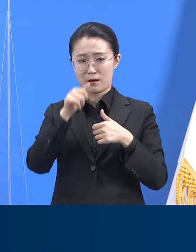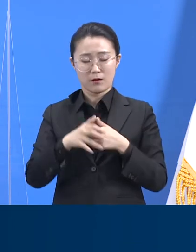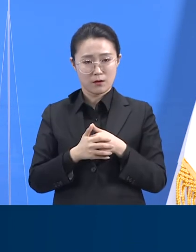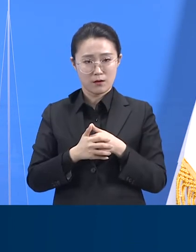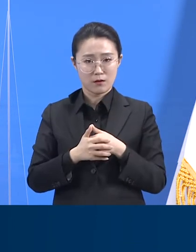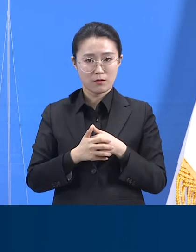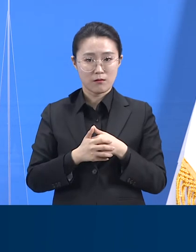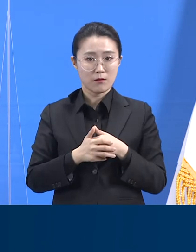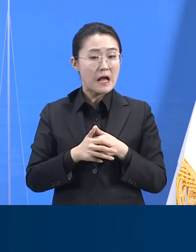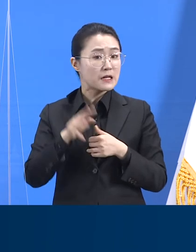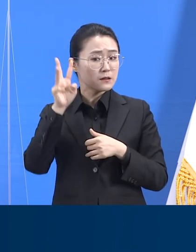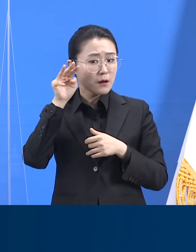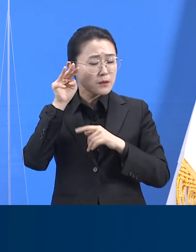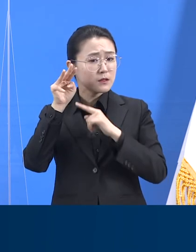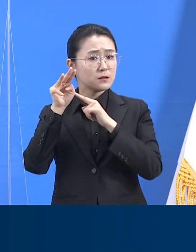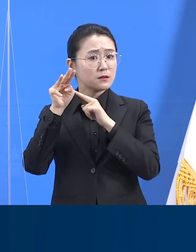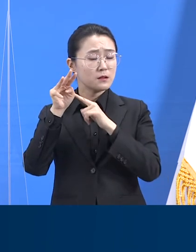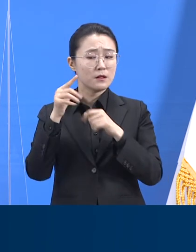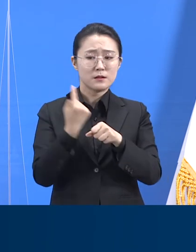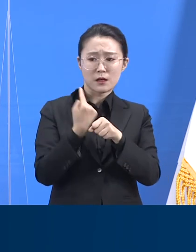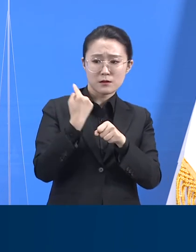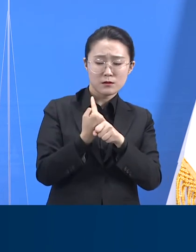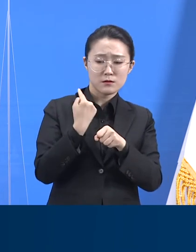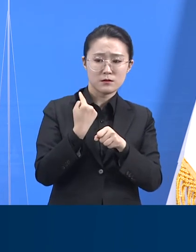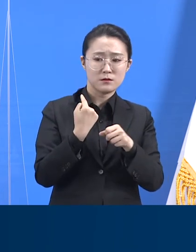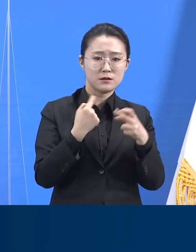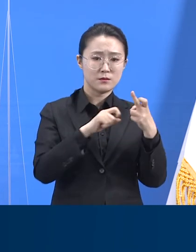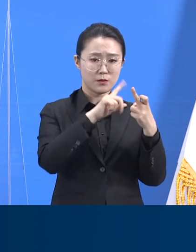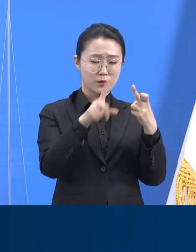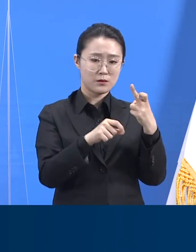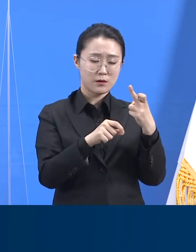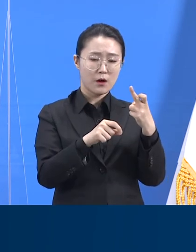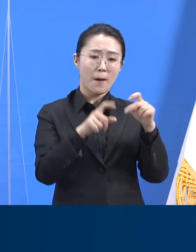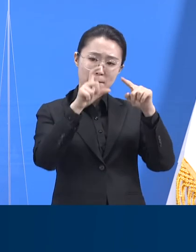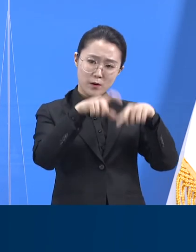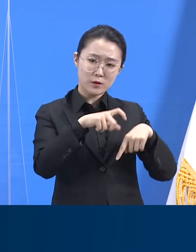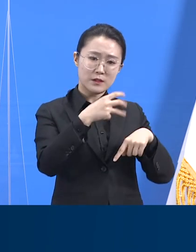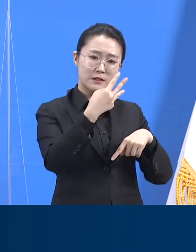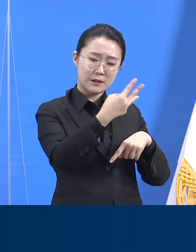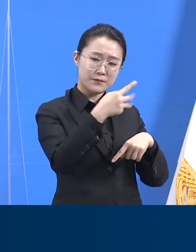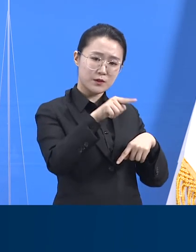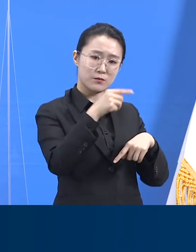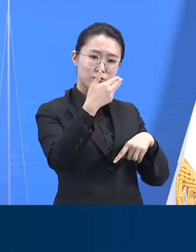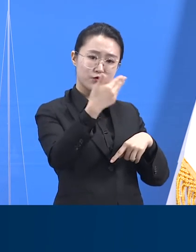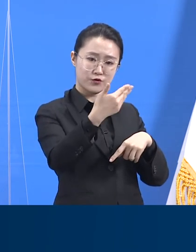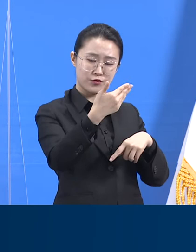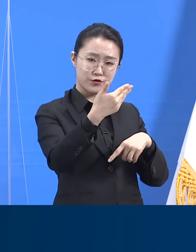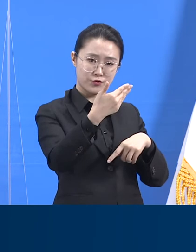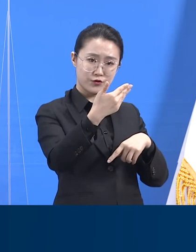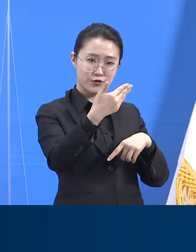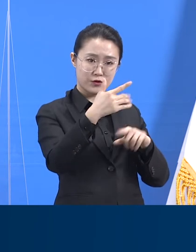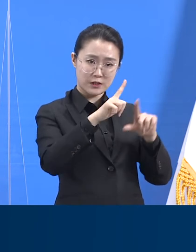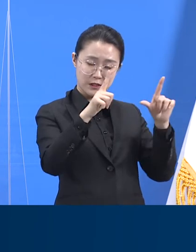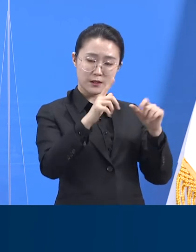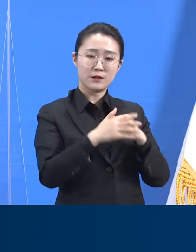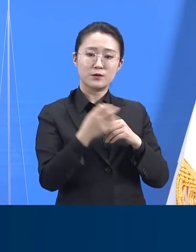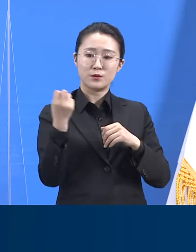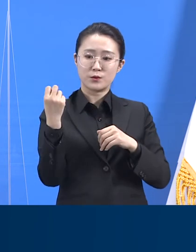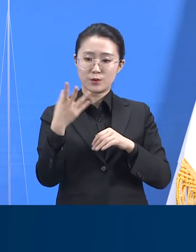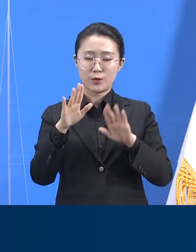소요기간은 작년 12월에 평균 3.91일 올해 1월에 평균 4.101로 높았고